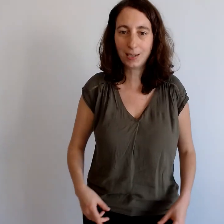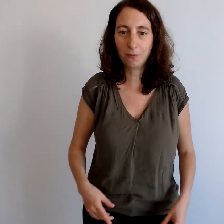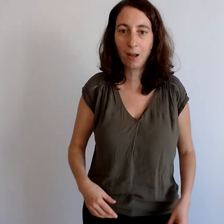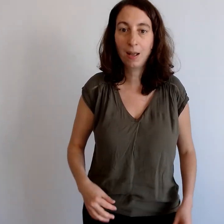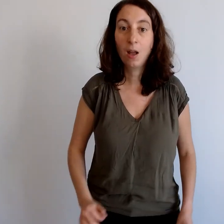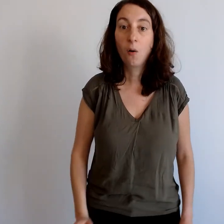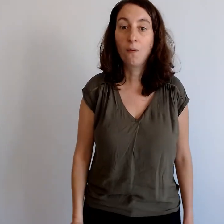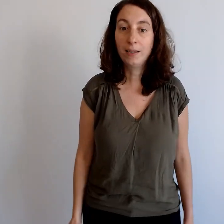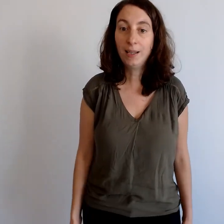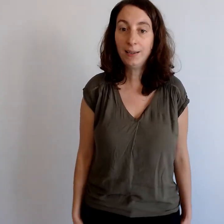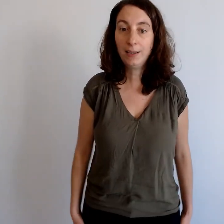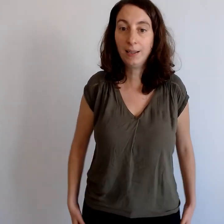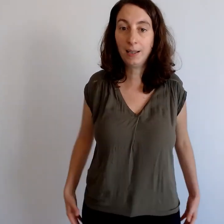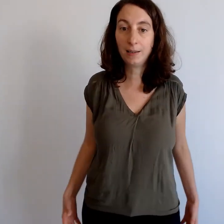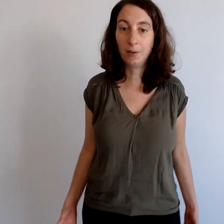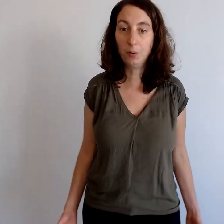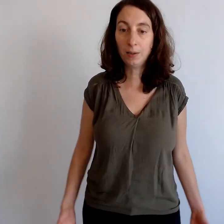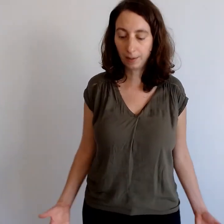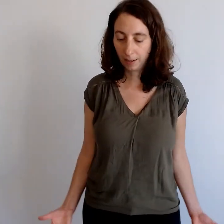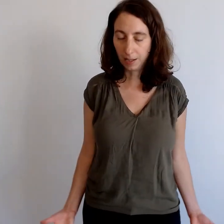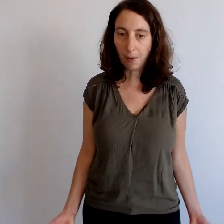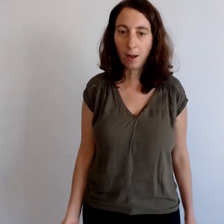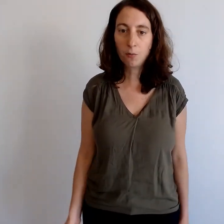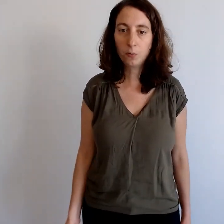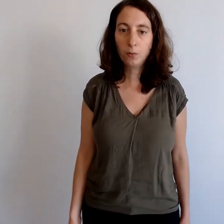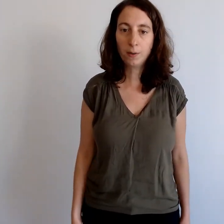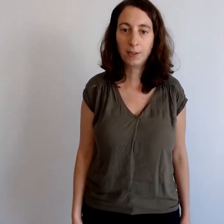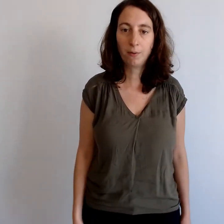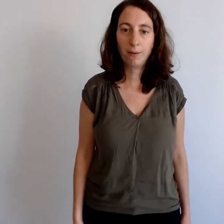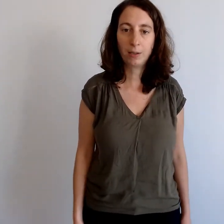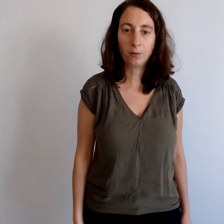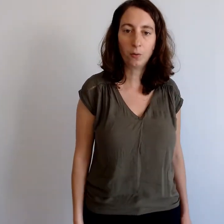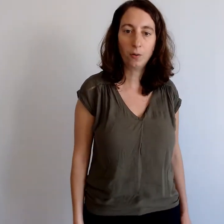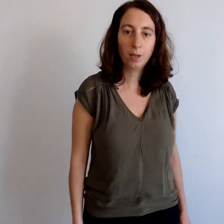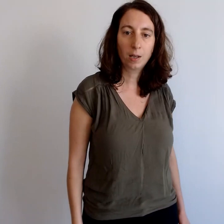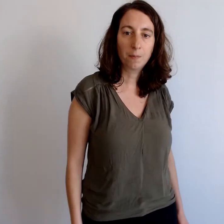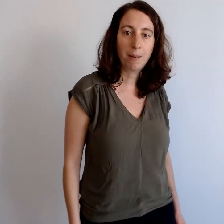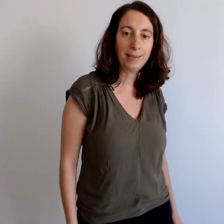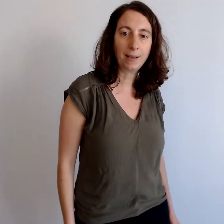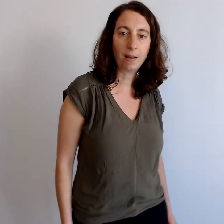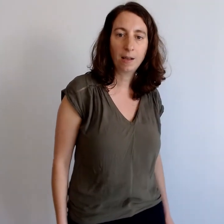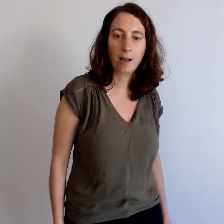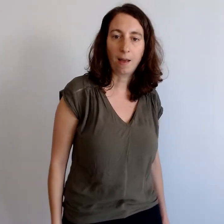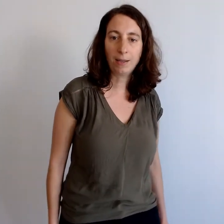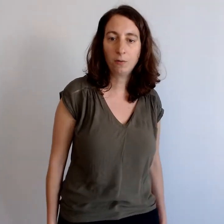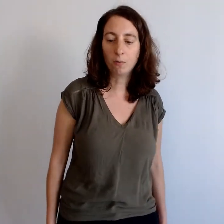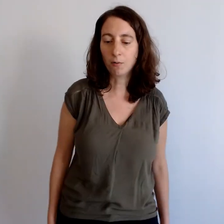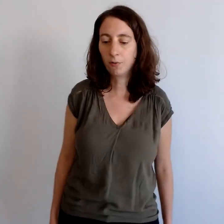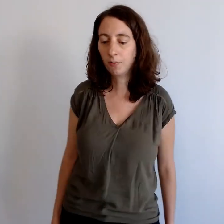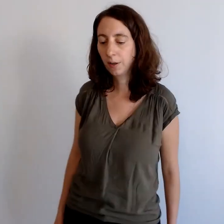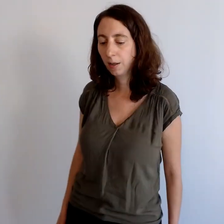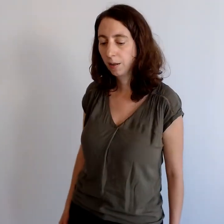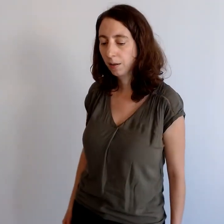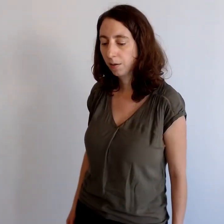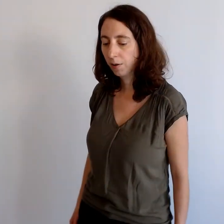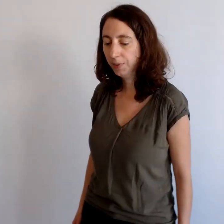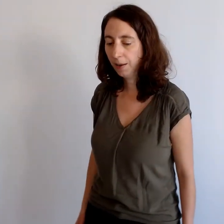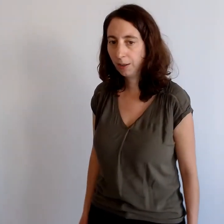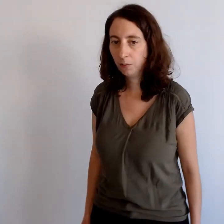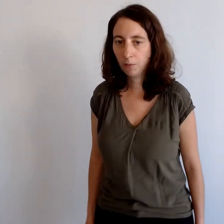fois, on va dessiner des huit, les bras le long du corps, cette fois avec notre bassin, avec nos hanches, comme si avec nos hanches,